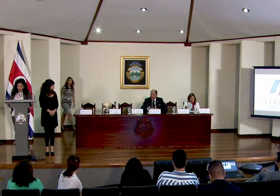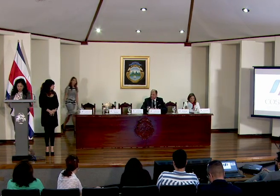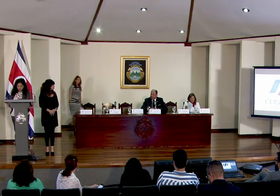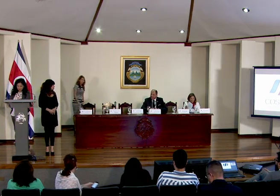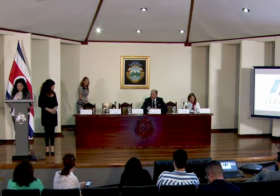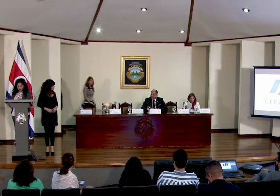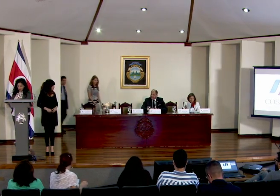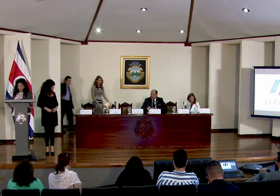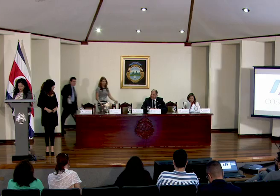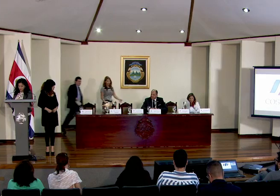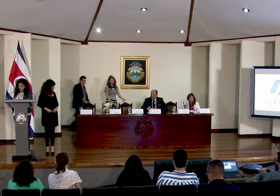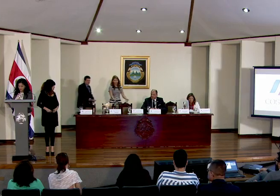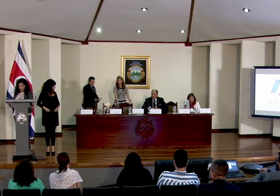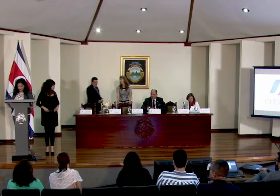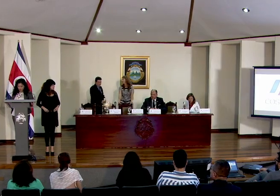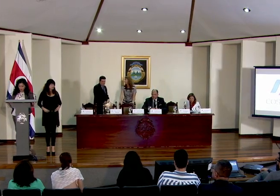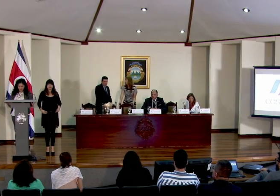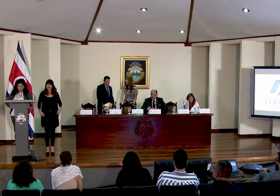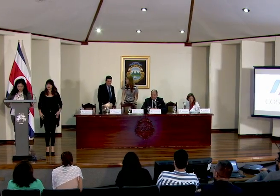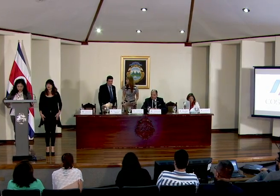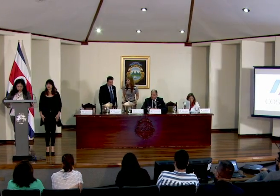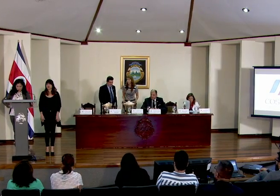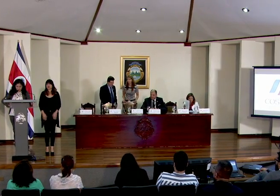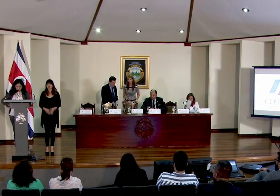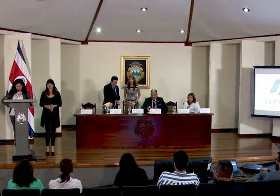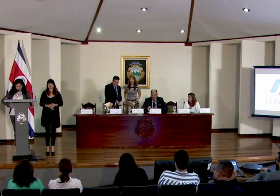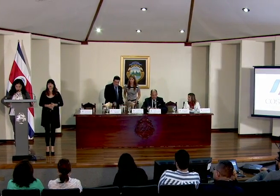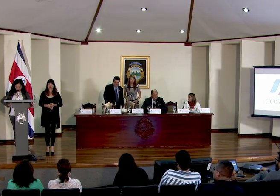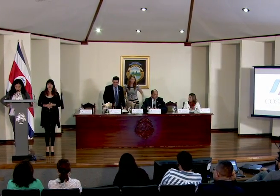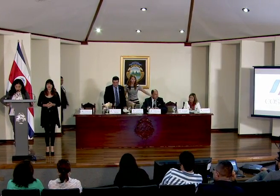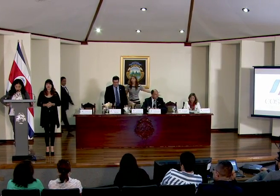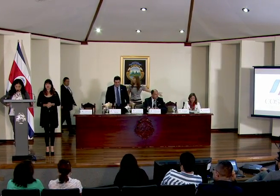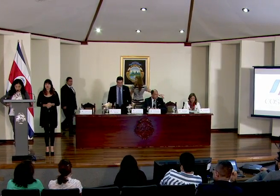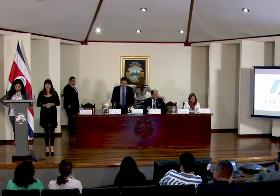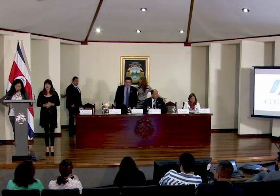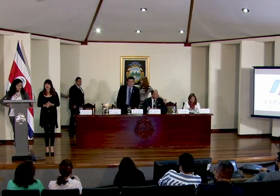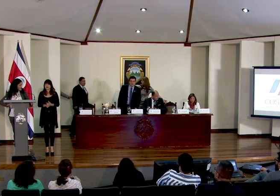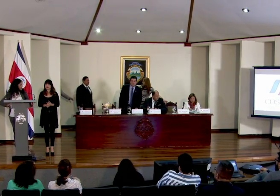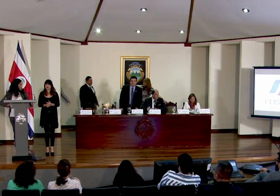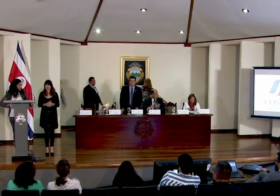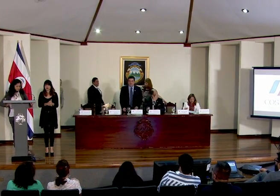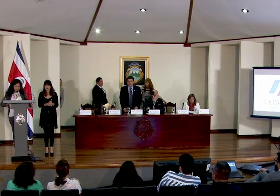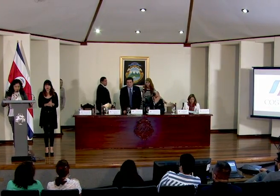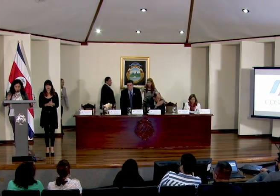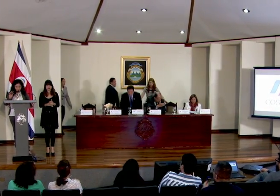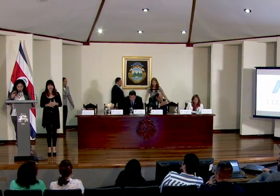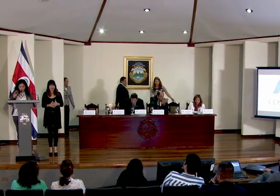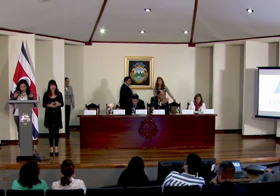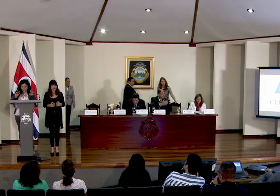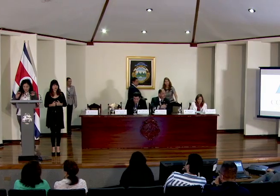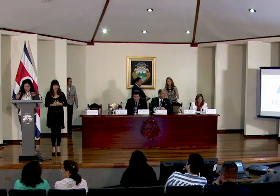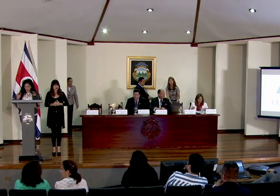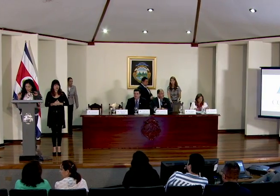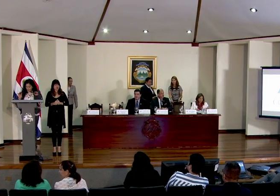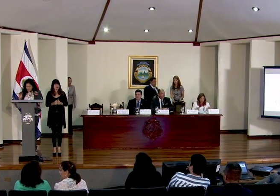Bueno, mientras vamos ingresando a los demás ministros que van a conformar la mesa principal.